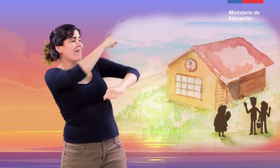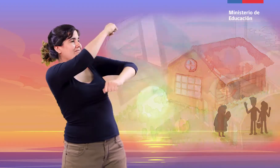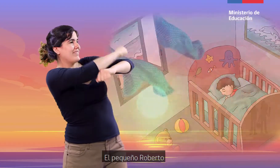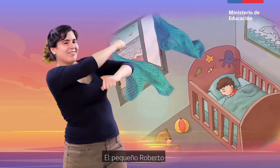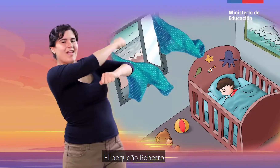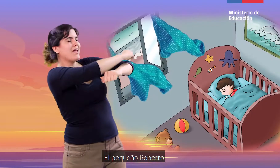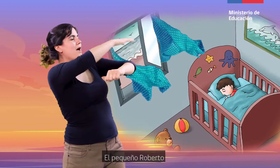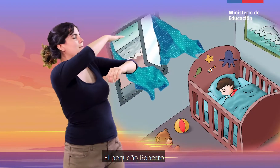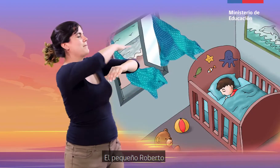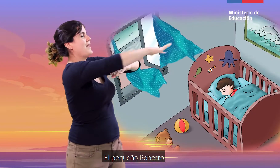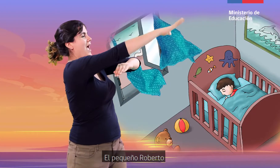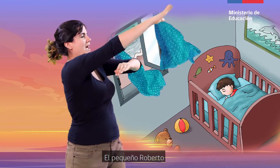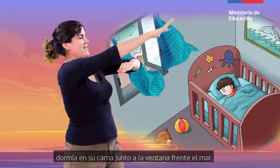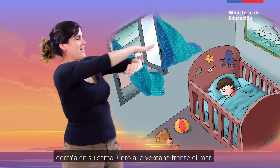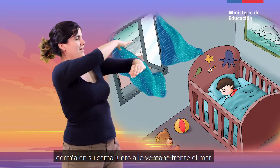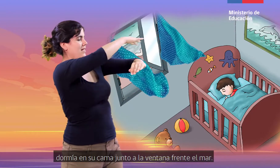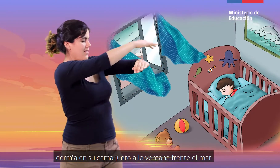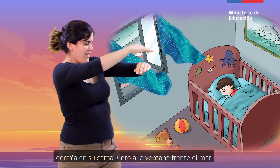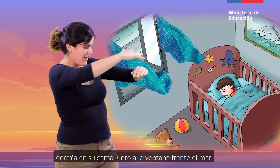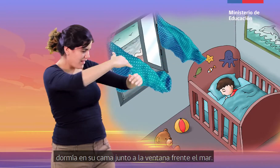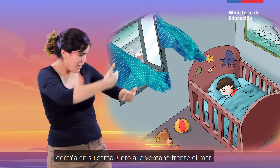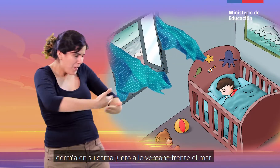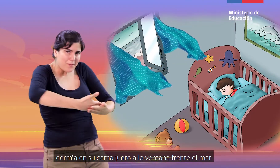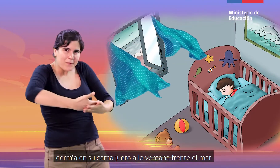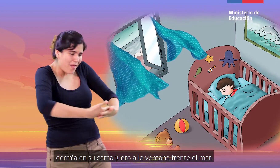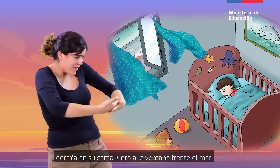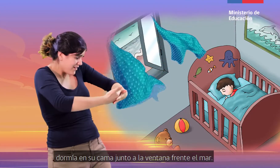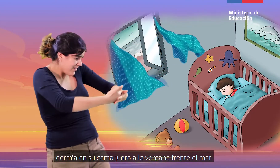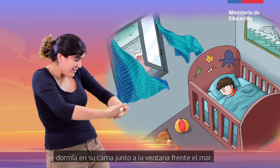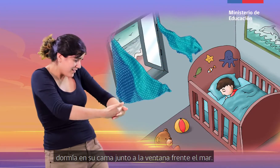El pequeño Roberto dormía en su cama junto a la ventana frente al mar.